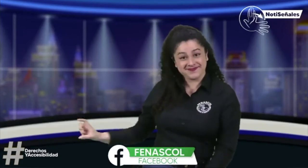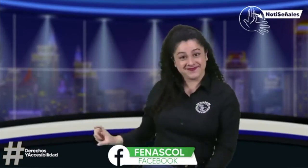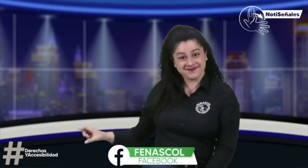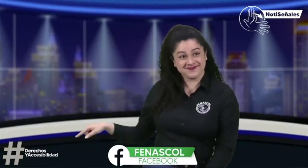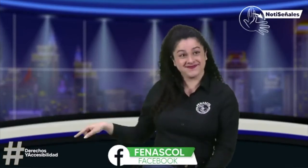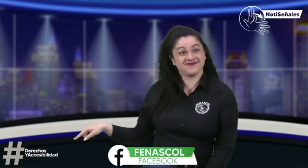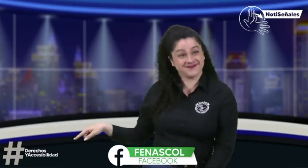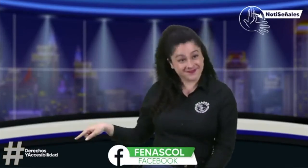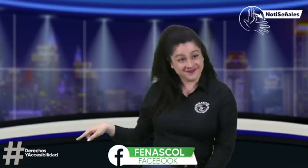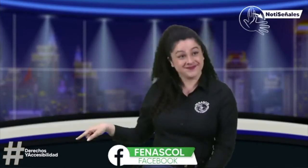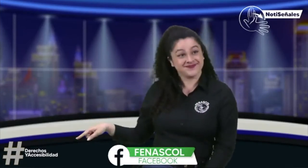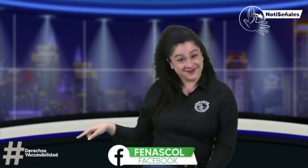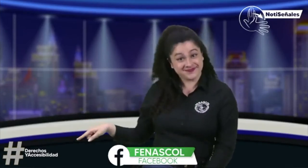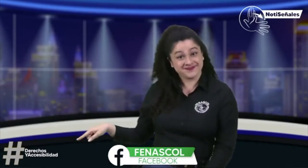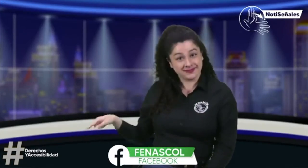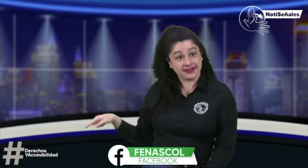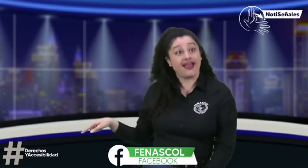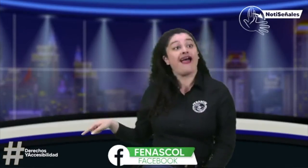este hashtag. Este hashtag que ven aquí.